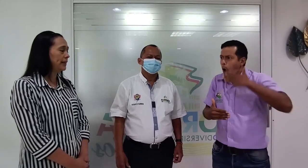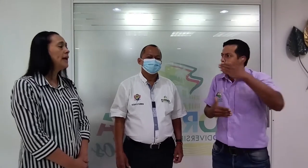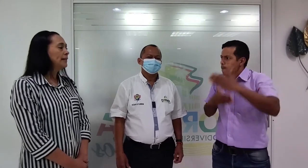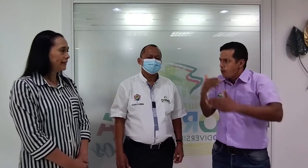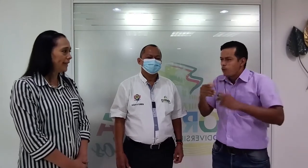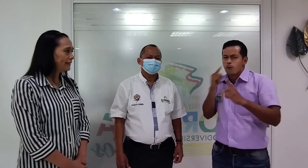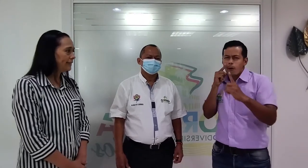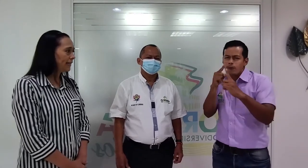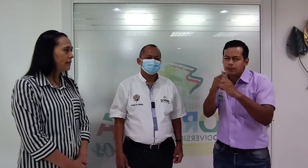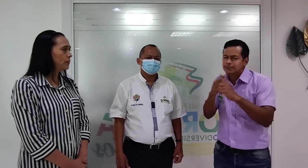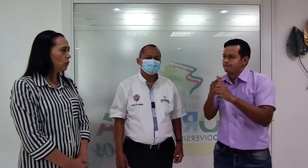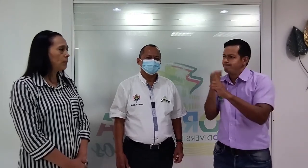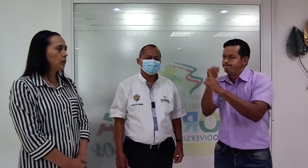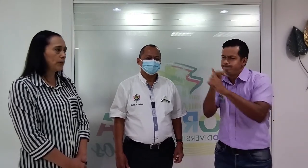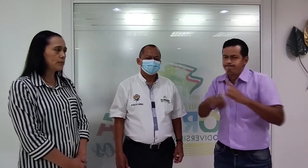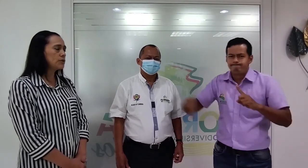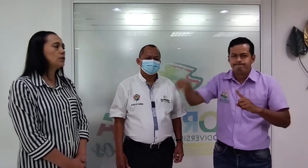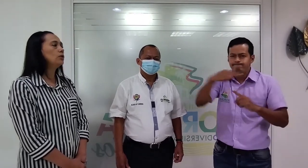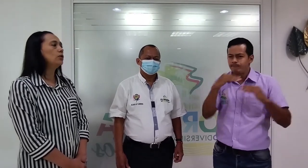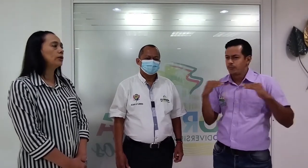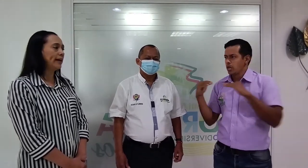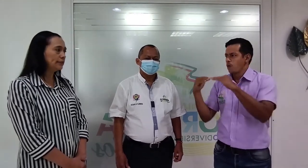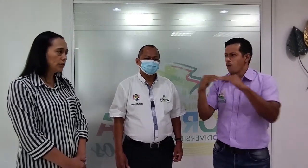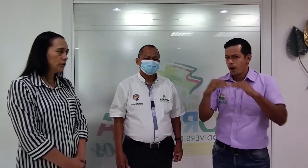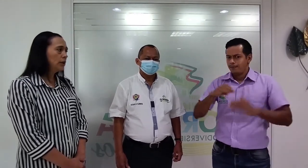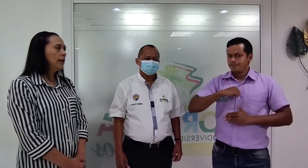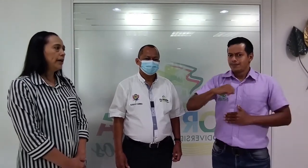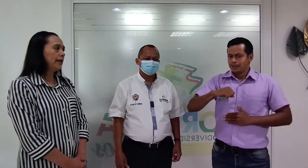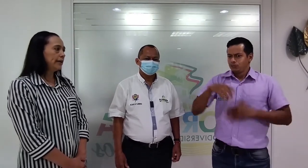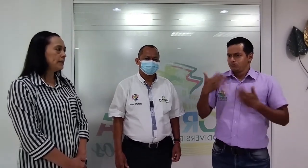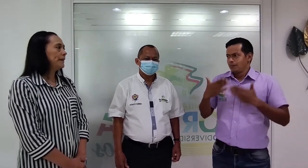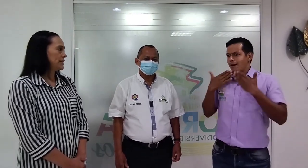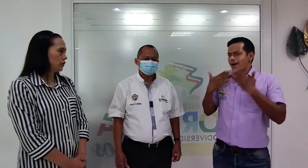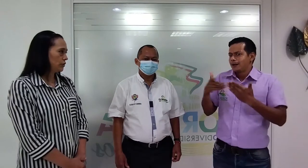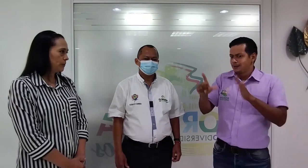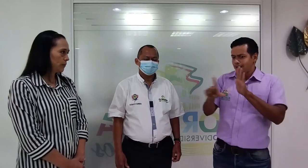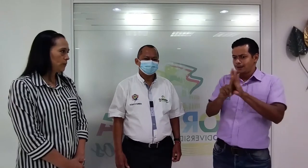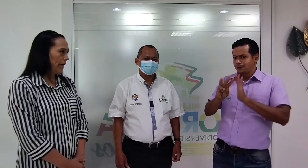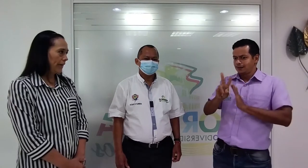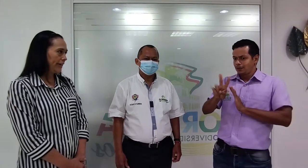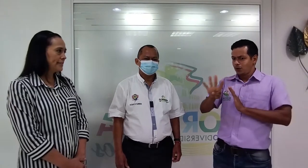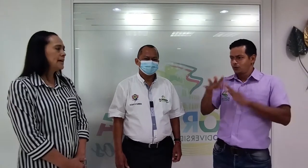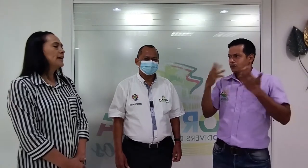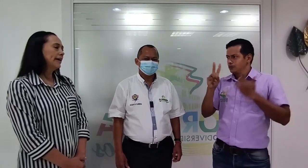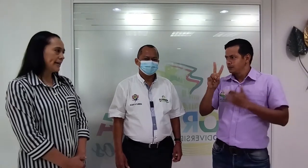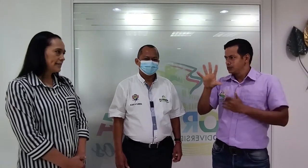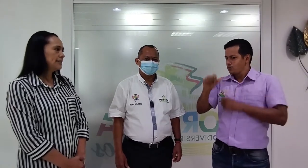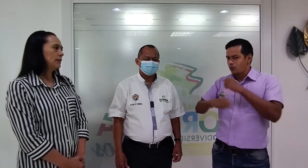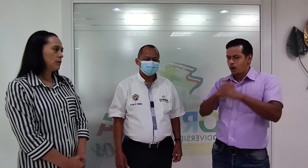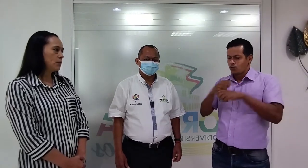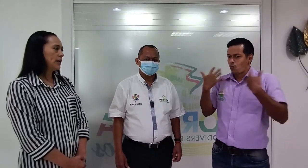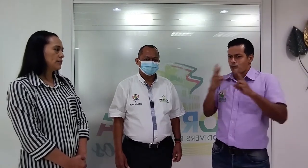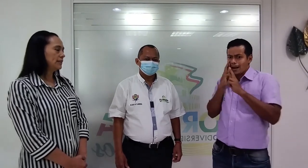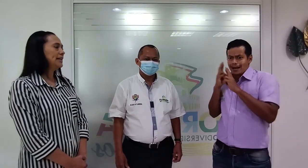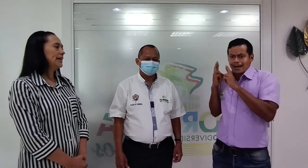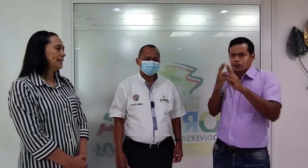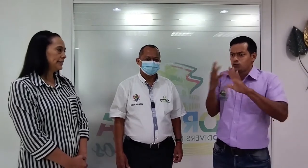técnica y poco a poco hemos ido logrando equiparación de oportunidades gracias a la promulgación de la ley